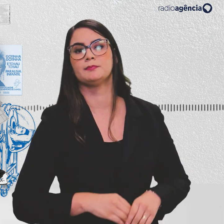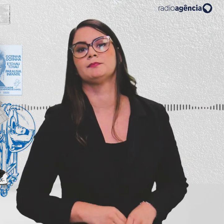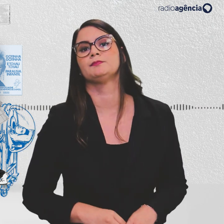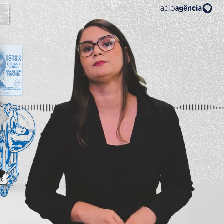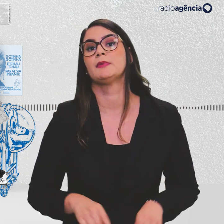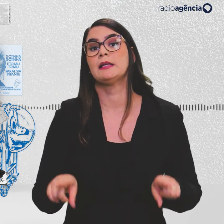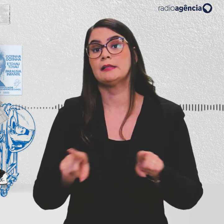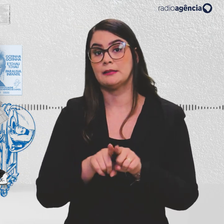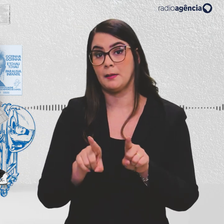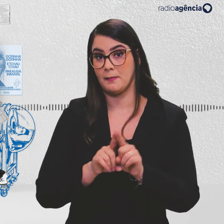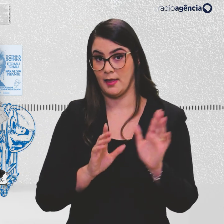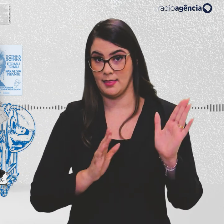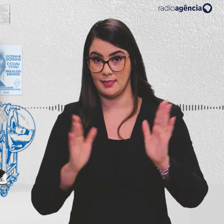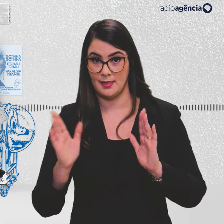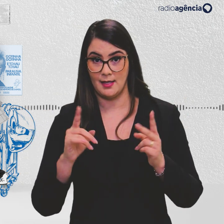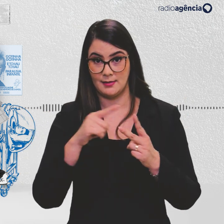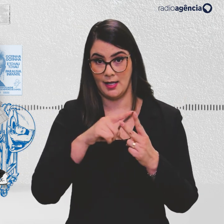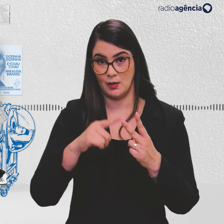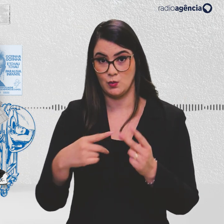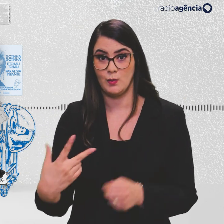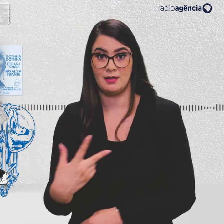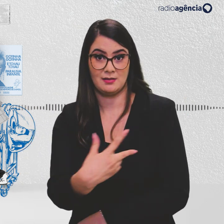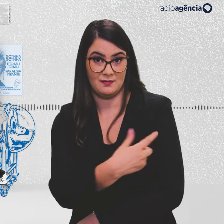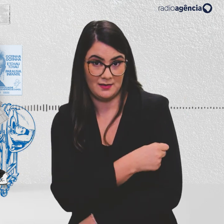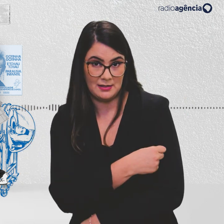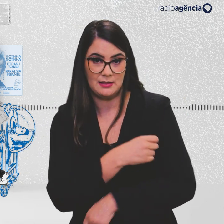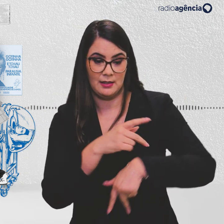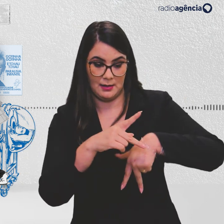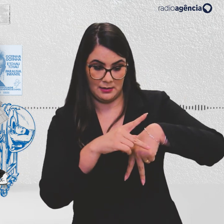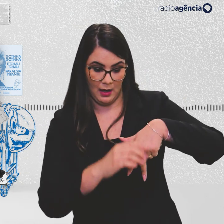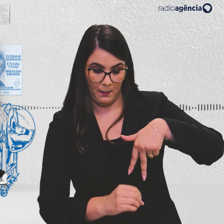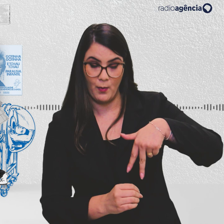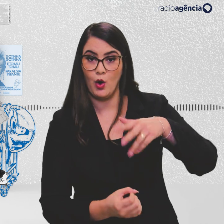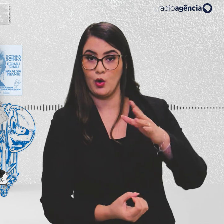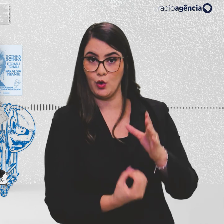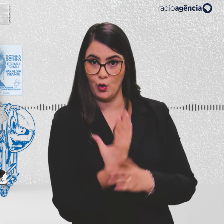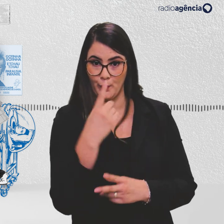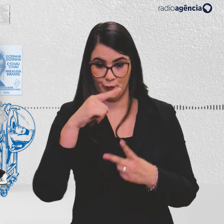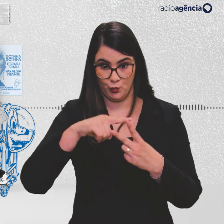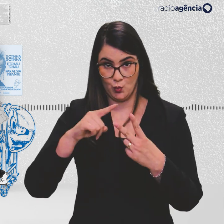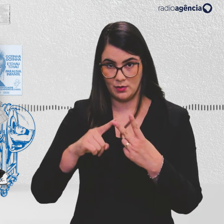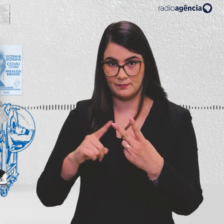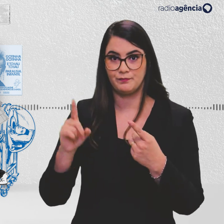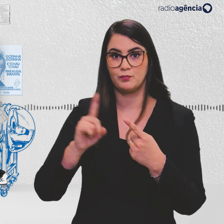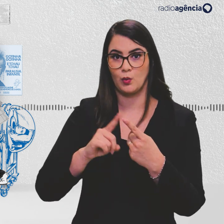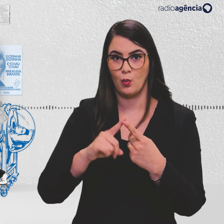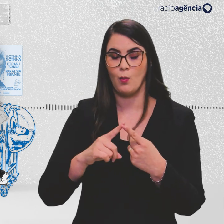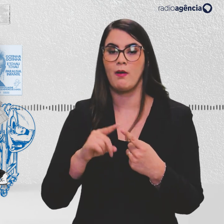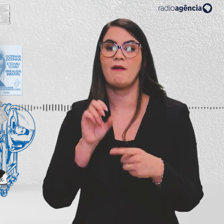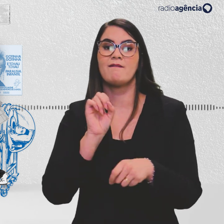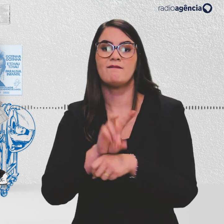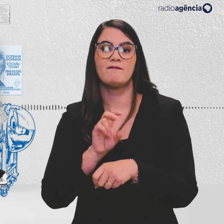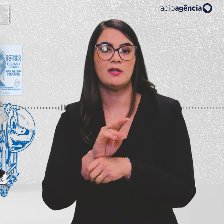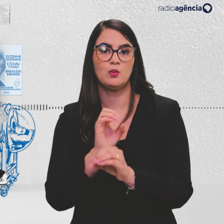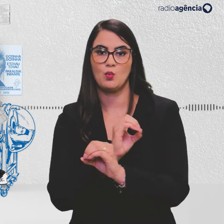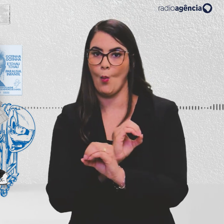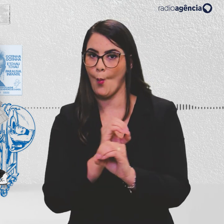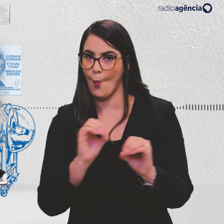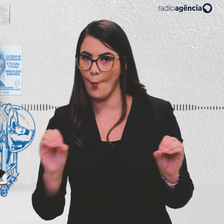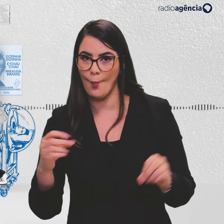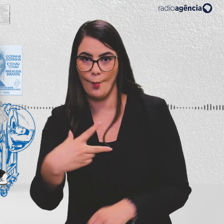Também foi nessa década que as duas vacinas contra a poli foram criadas, uma com vírus inativado e aplicação